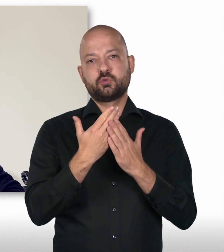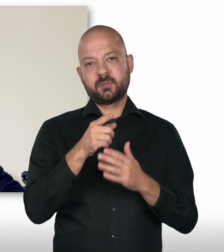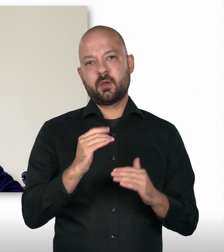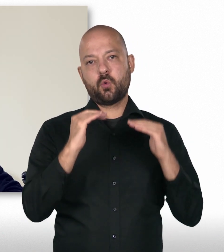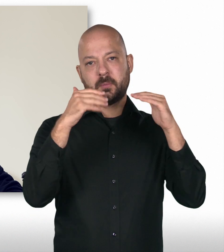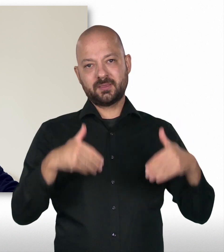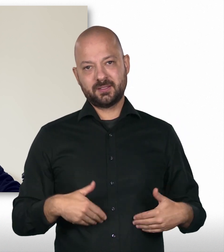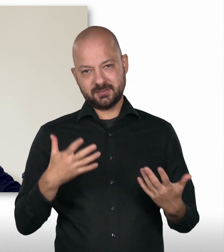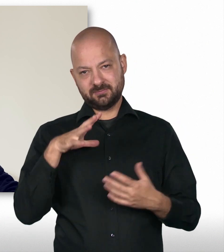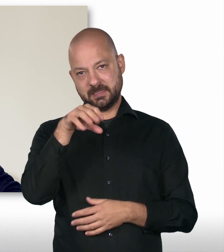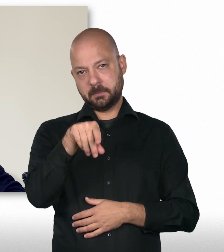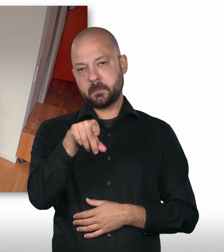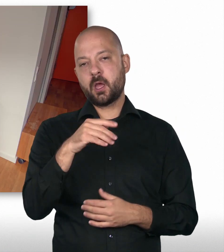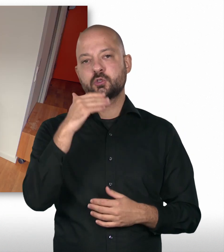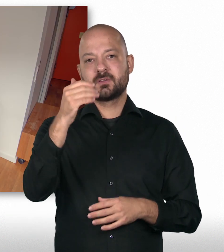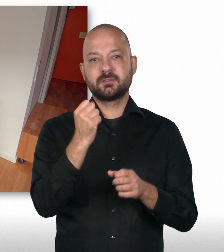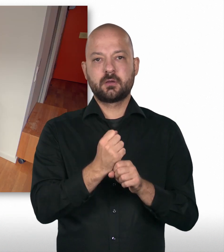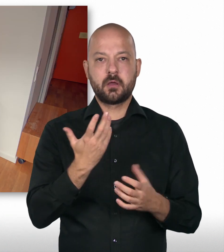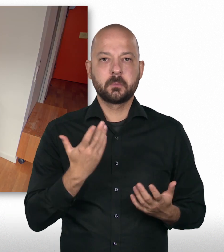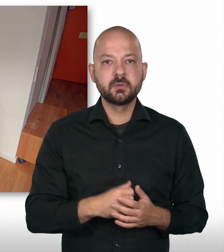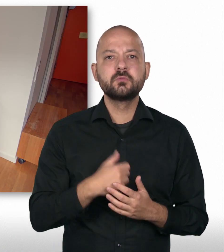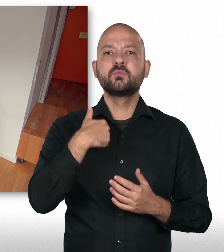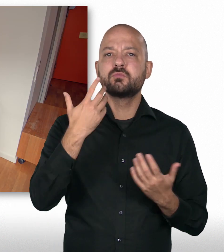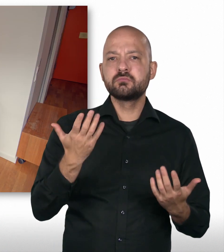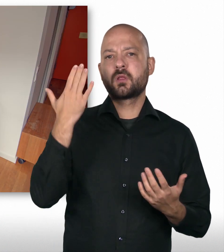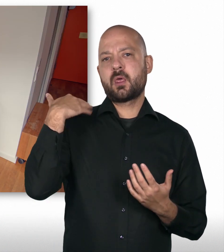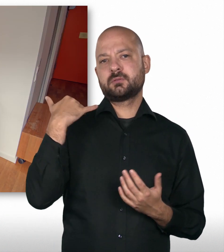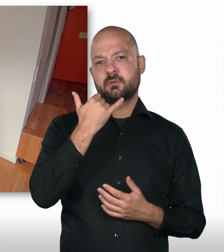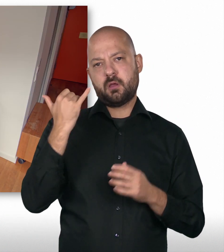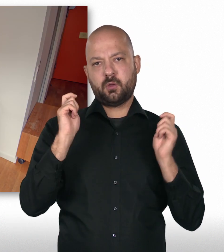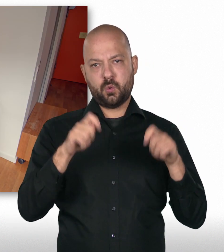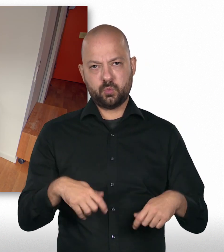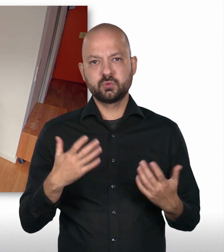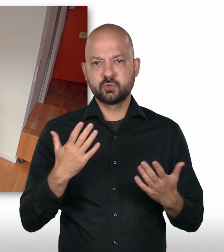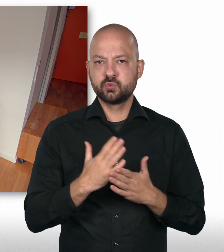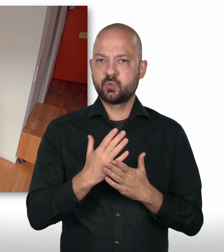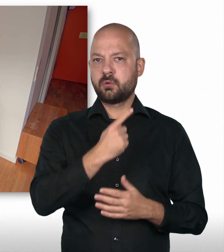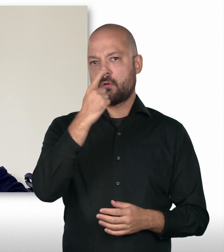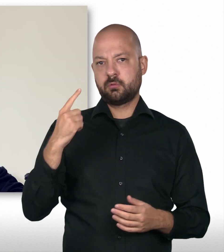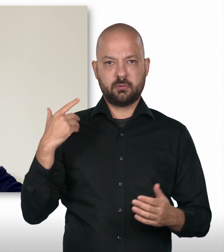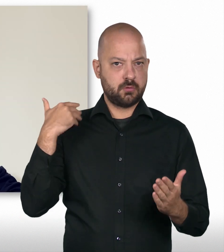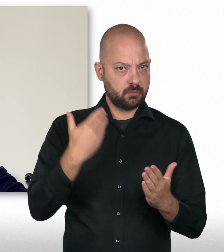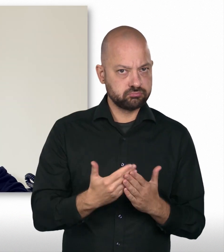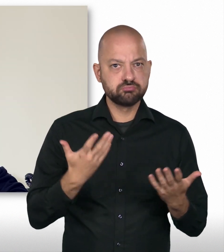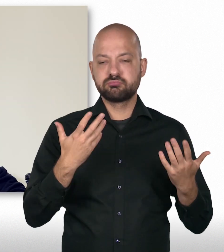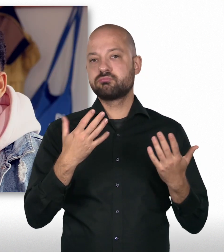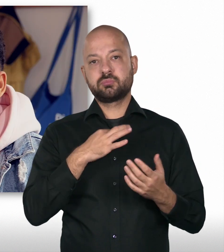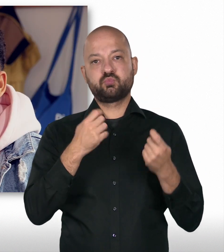gehobenen Dienst beim Auswärtigen Amt und bin seit letztem Jahr dabei, mittlerweile schon über ein Jahr hinter mir. Das ist immer noch spannend. Okay, ich